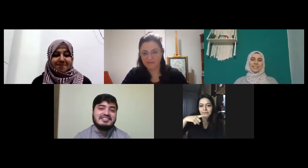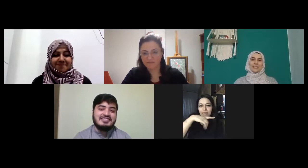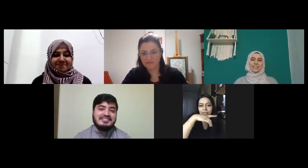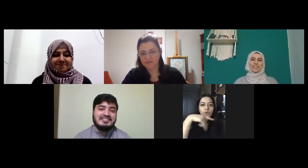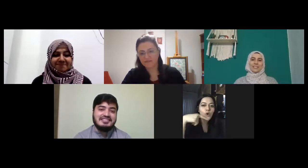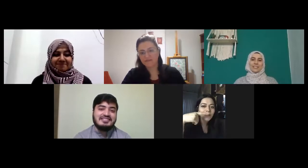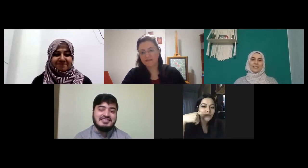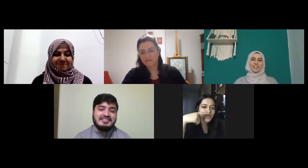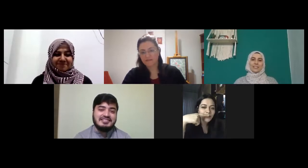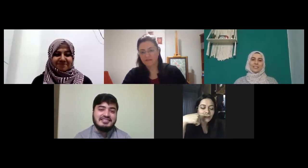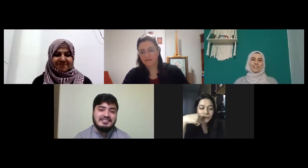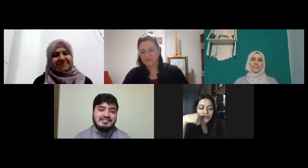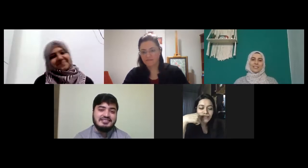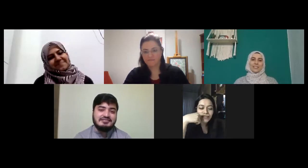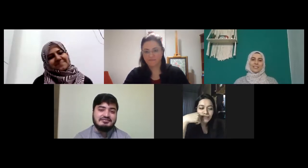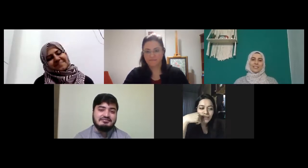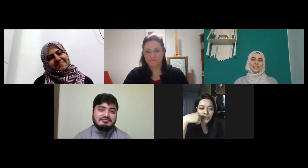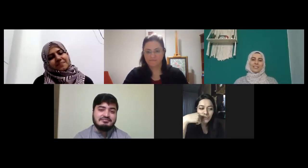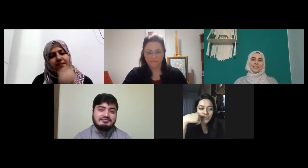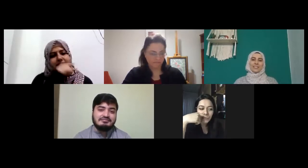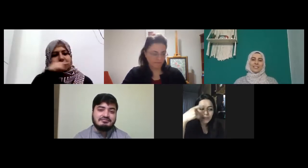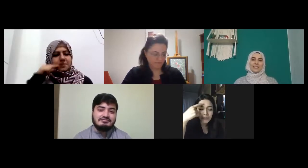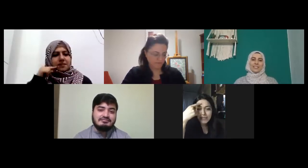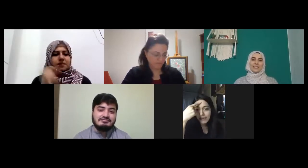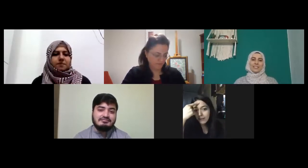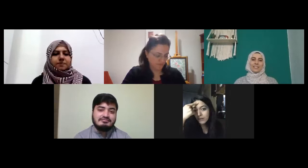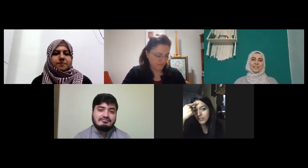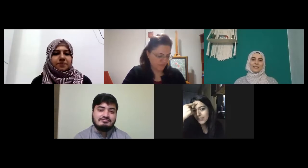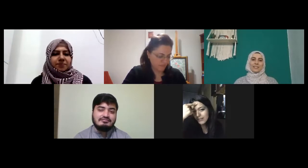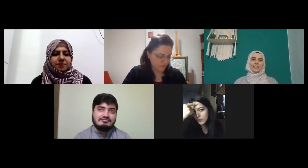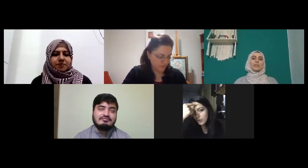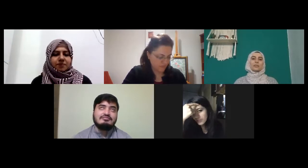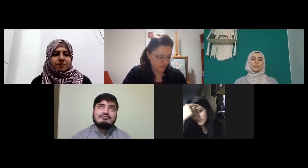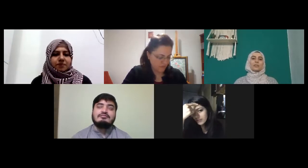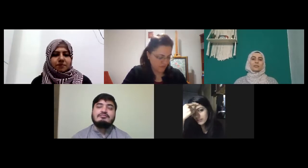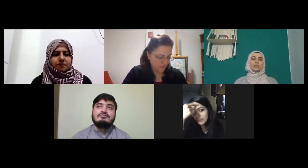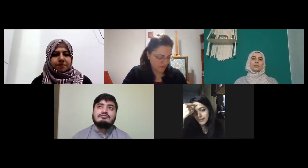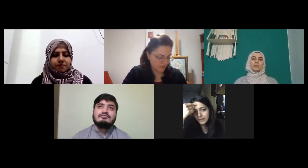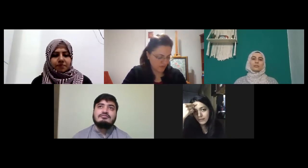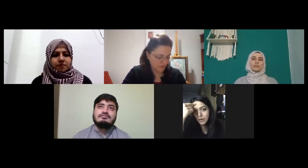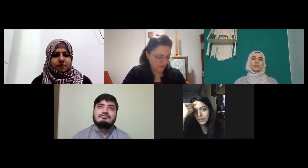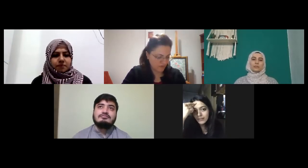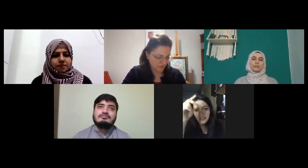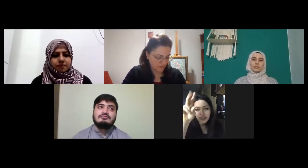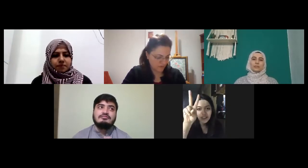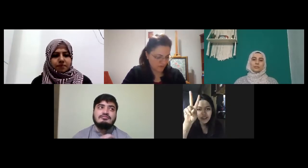normalde dudak kelimelerde oynatıyoruz ya mimiklerde en baştaki dersi söylemiştim işaretleri kurallarında ikincisi